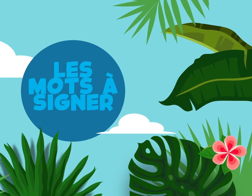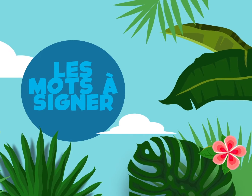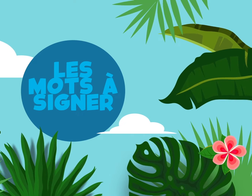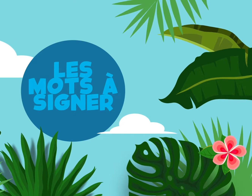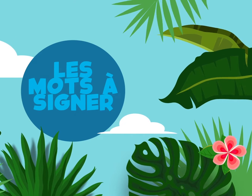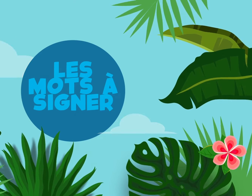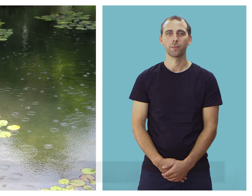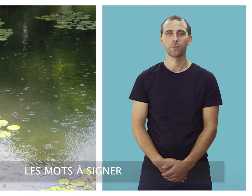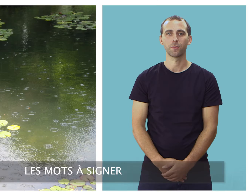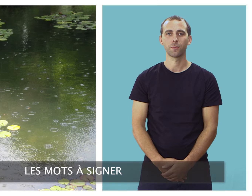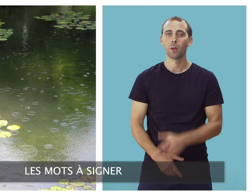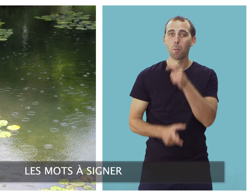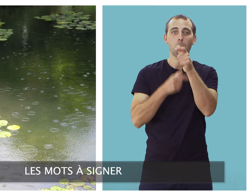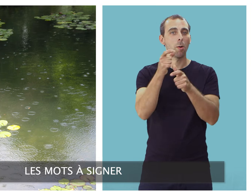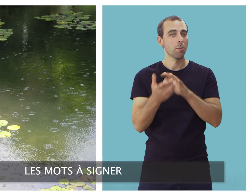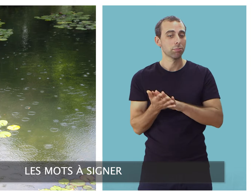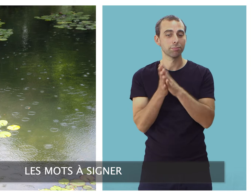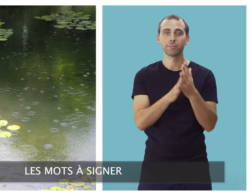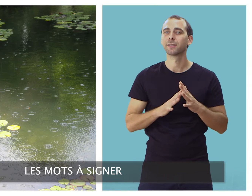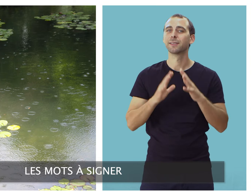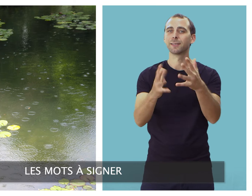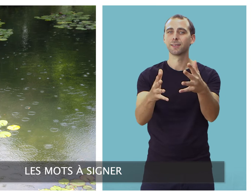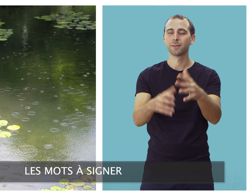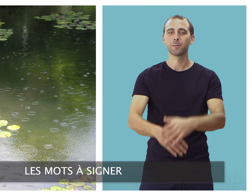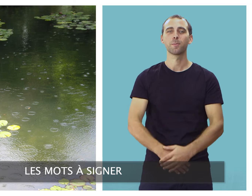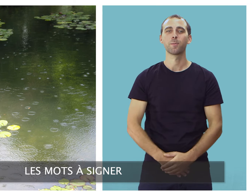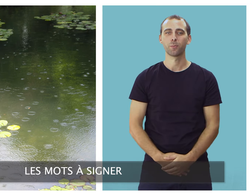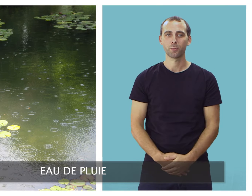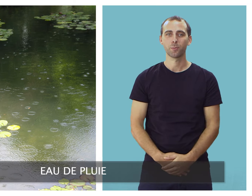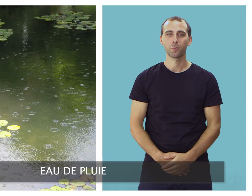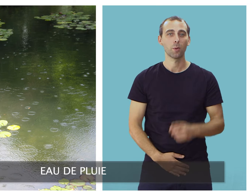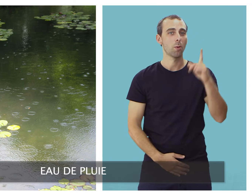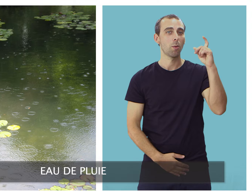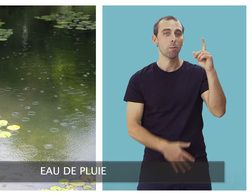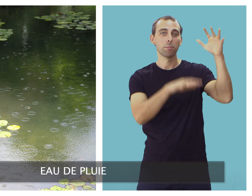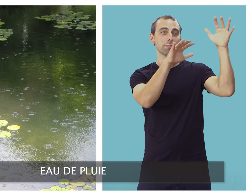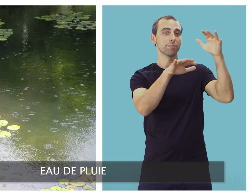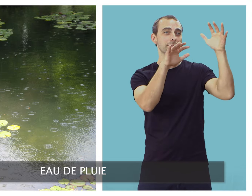Les mots à signer Eau de pluie